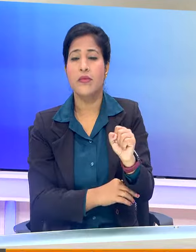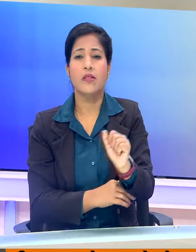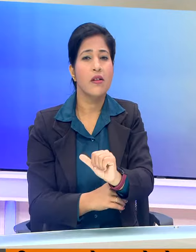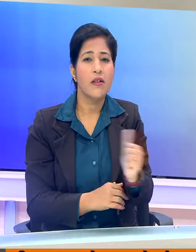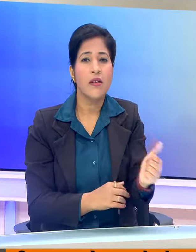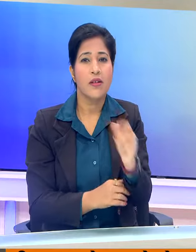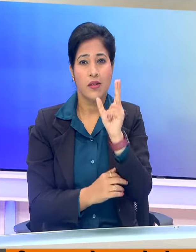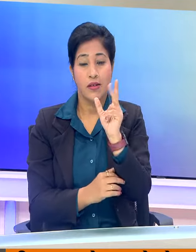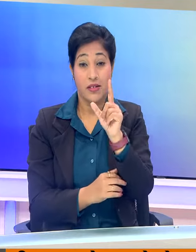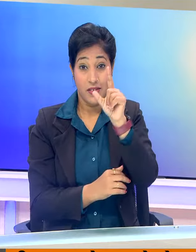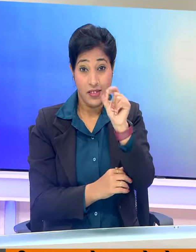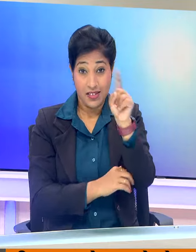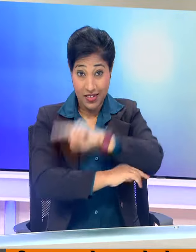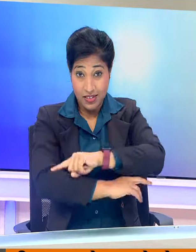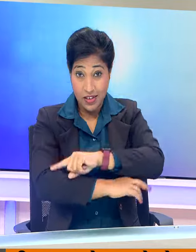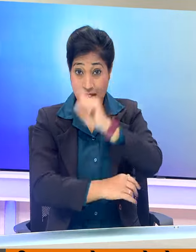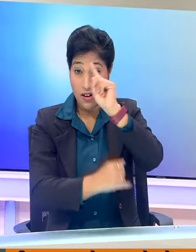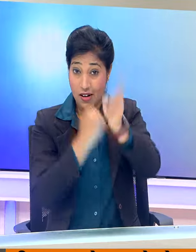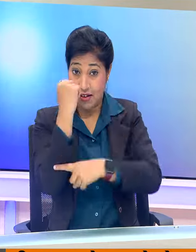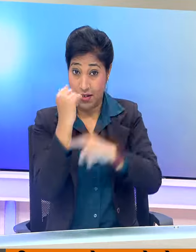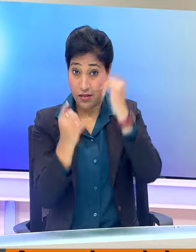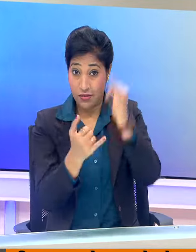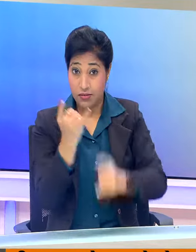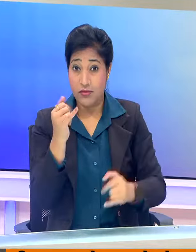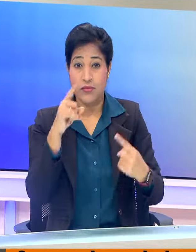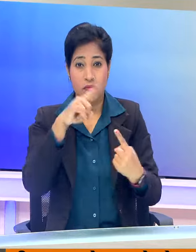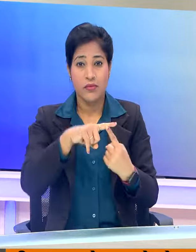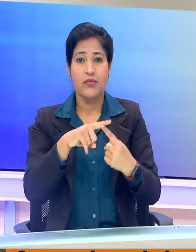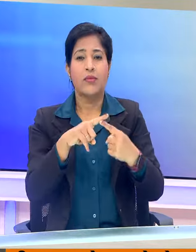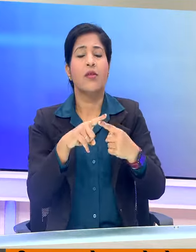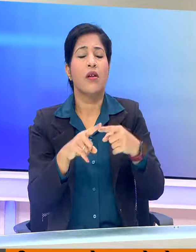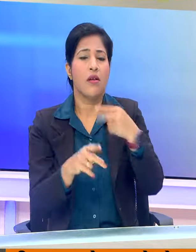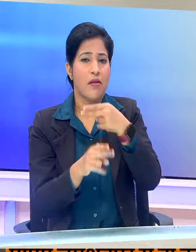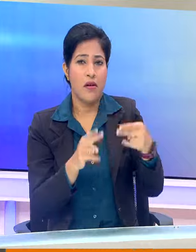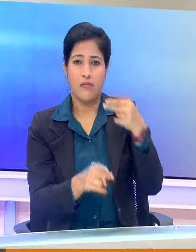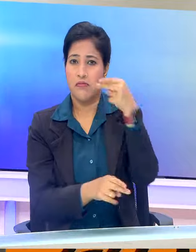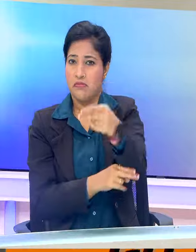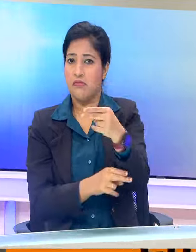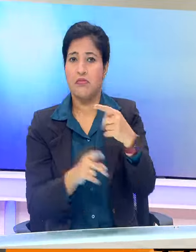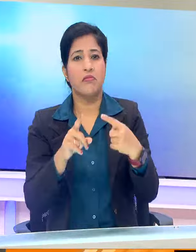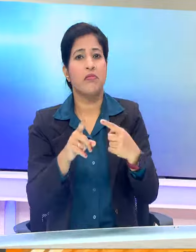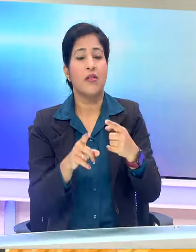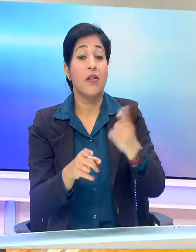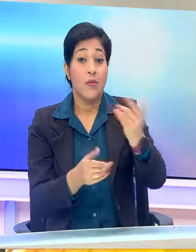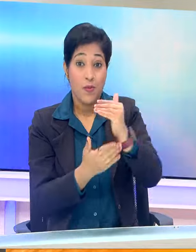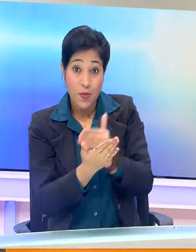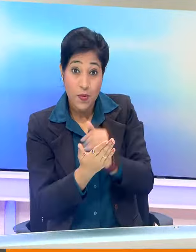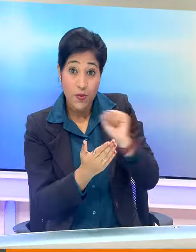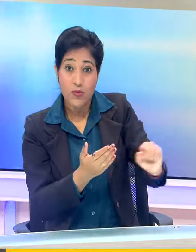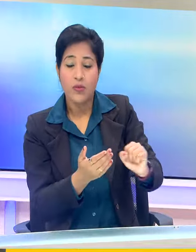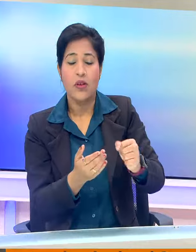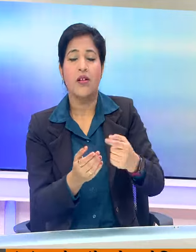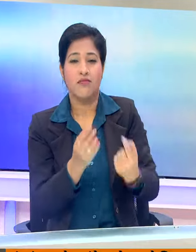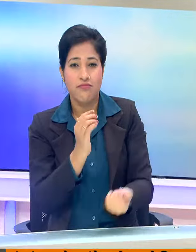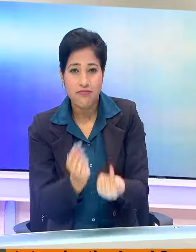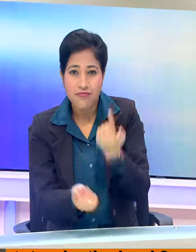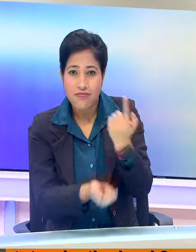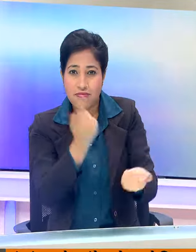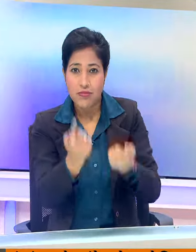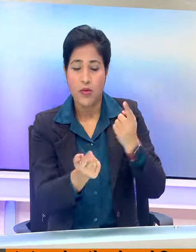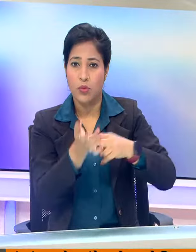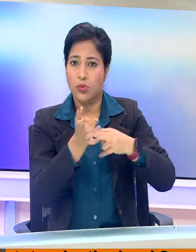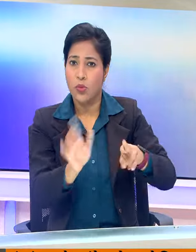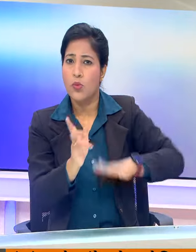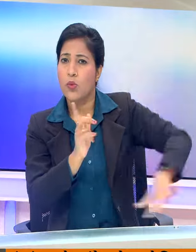और दस्वे दिन को धिरू ओडम कहा जाता है और इस्तियोहार के माध्यम से लोग अच्छी फसल के लिए प्रकर्ती के